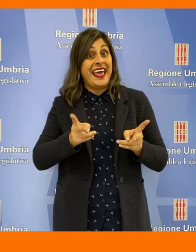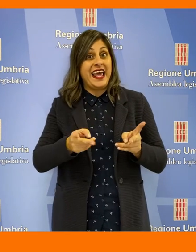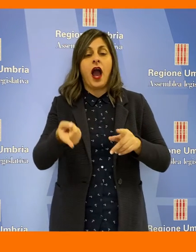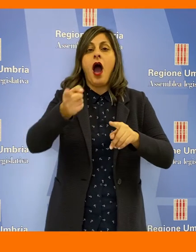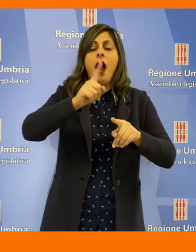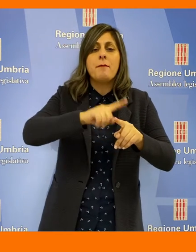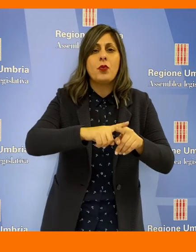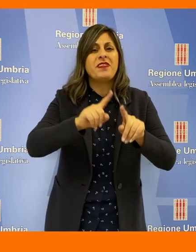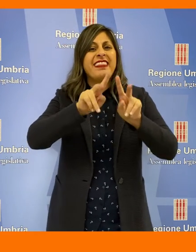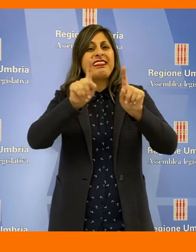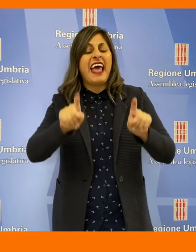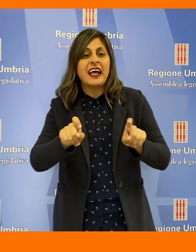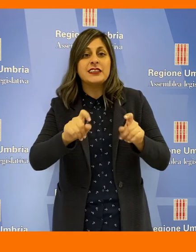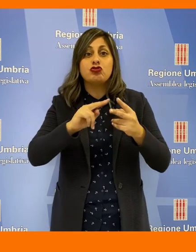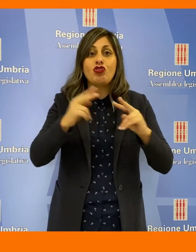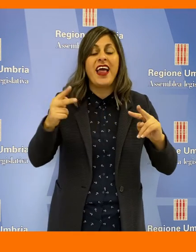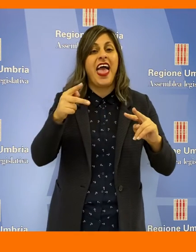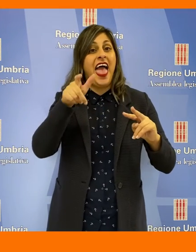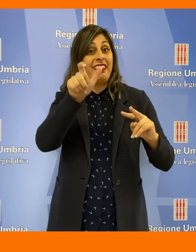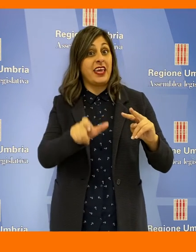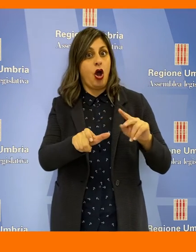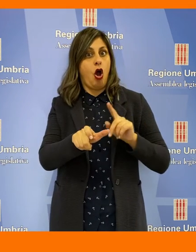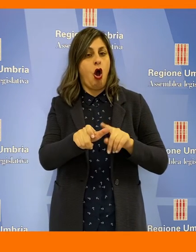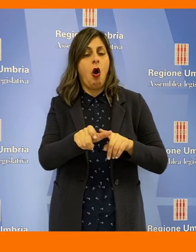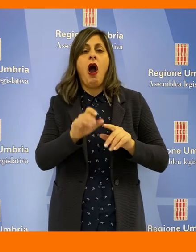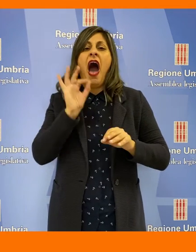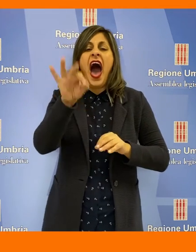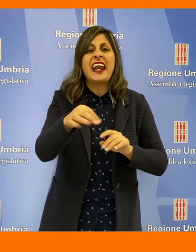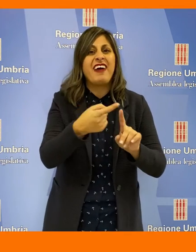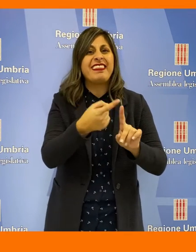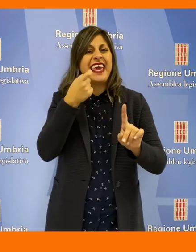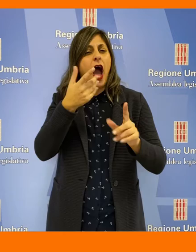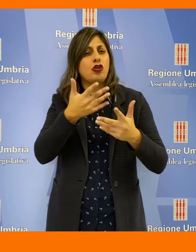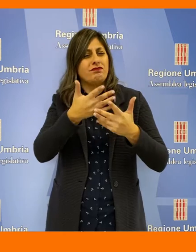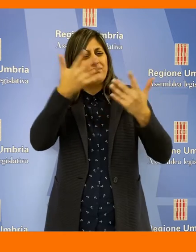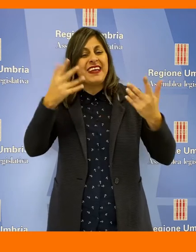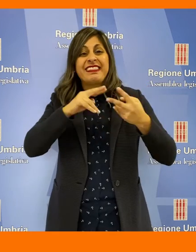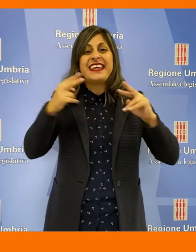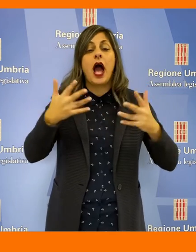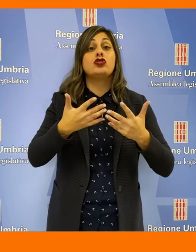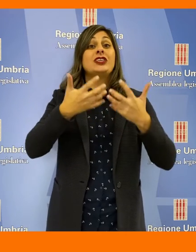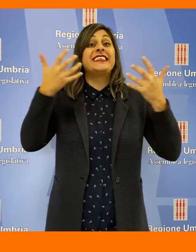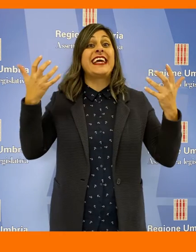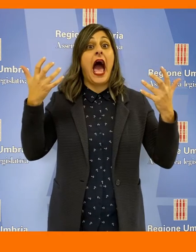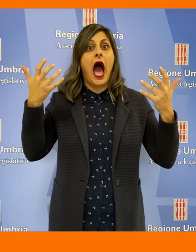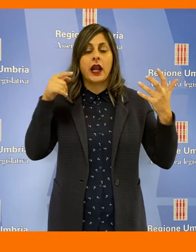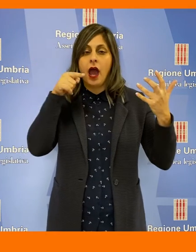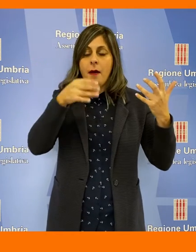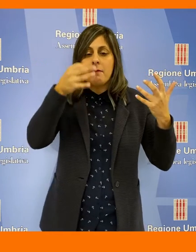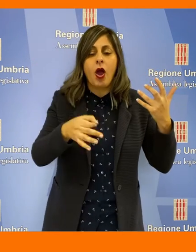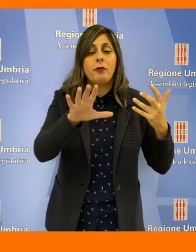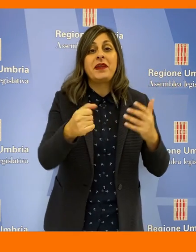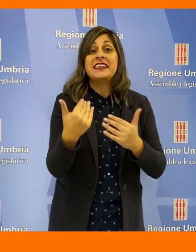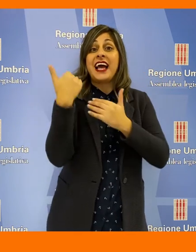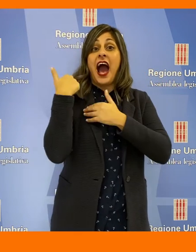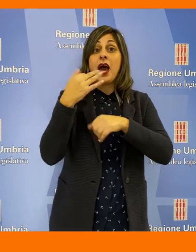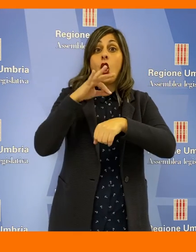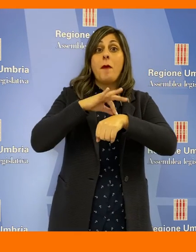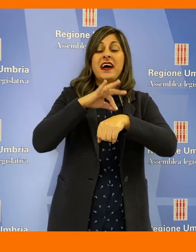'esecuzione di test genetici allo scopo di arrivare a una diagnosi eziologica importante ai fini di un'adeguata presa in carico di pazienti